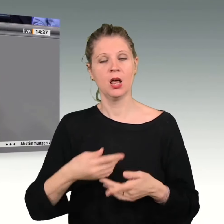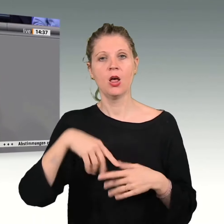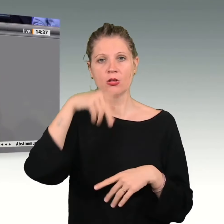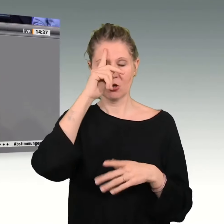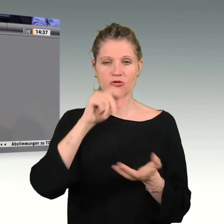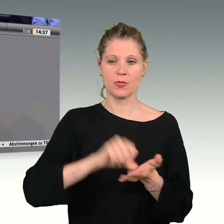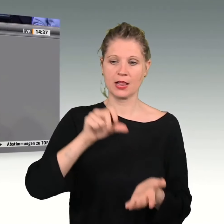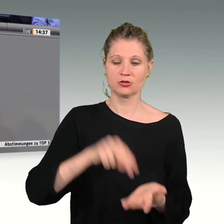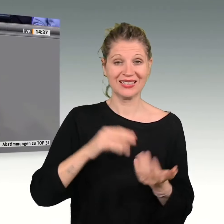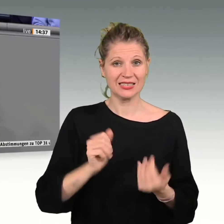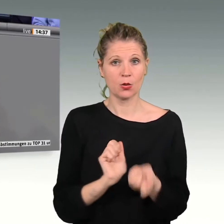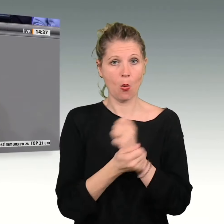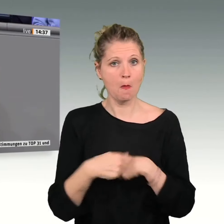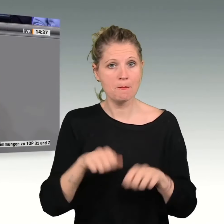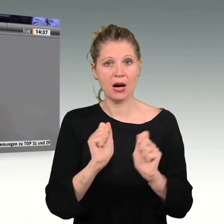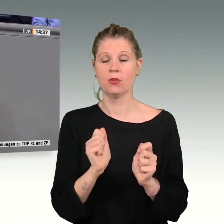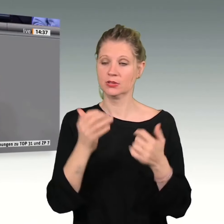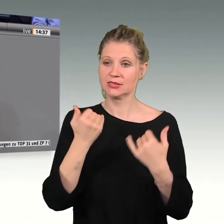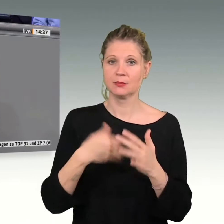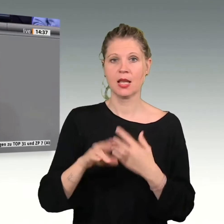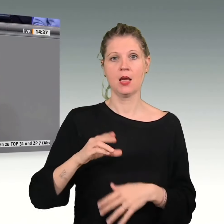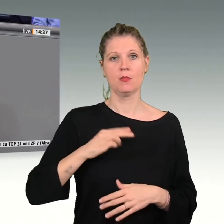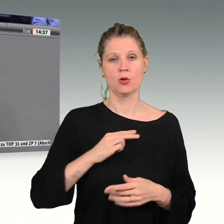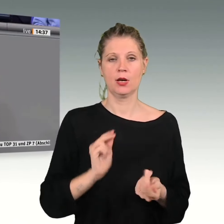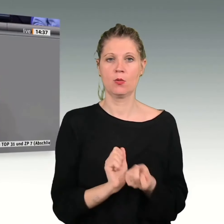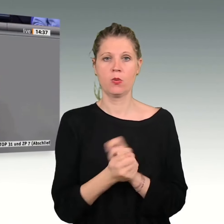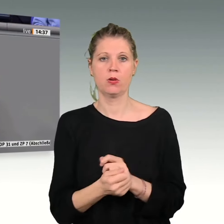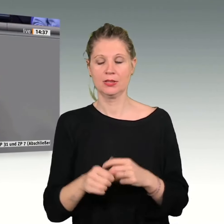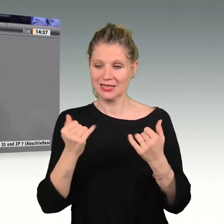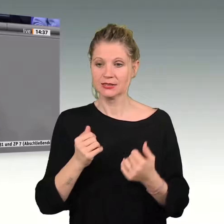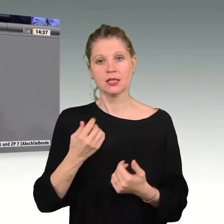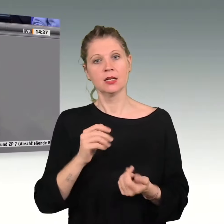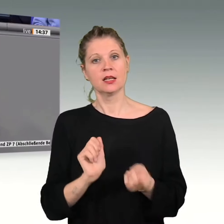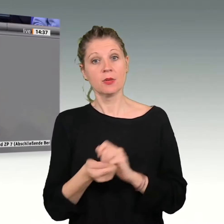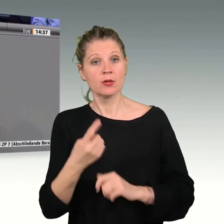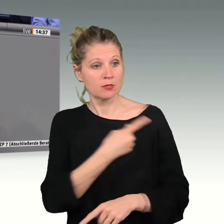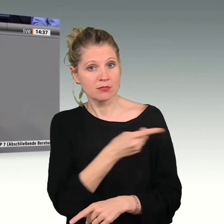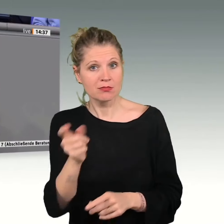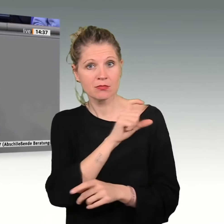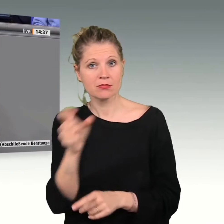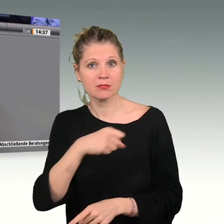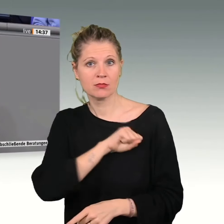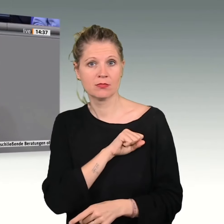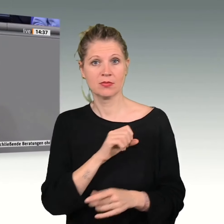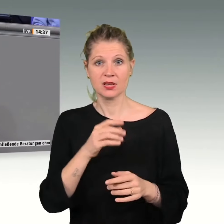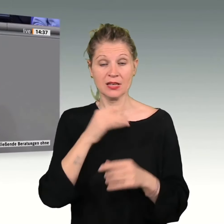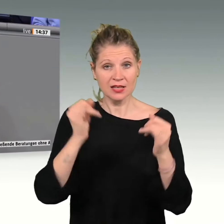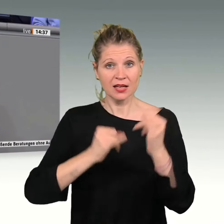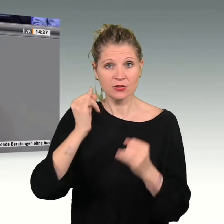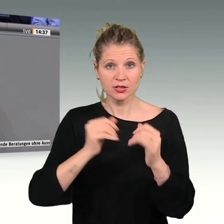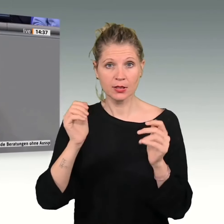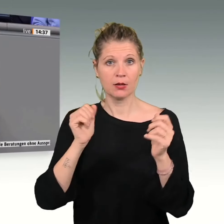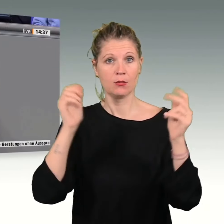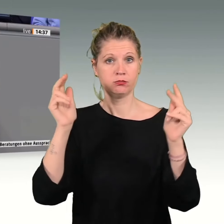ist mitten im Umbau der Modernisierung und profitiert von dieser Transformation. Wenn hier jemand deindustrialisiert, dann